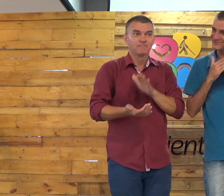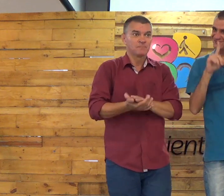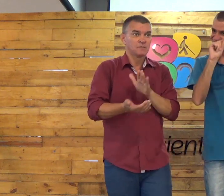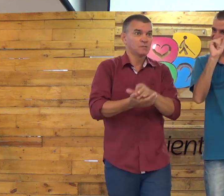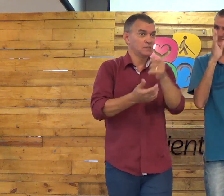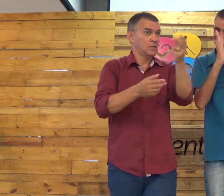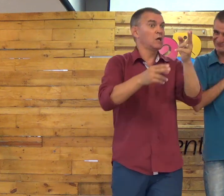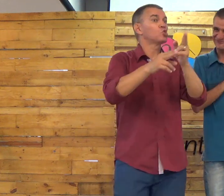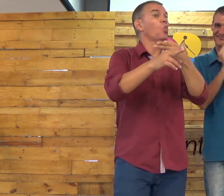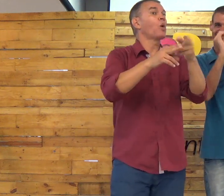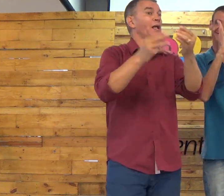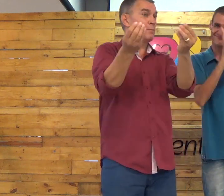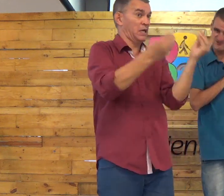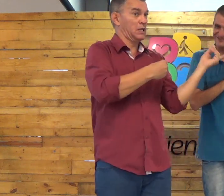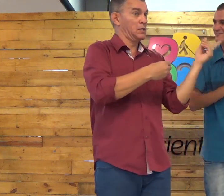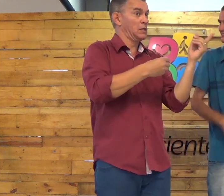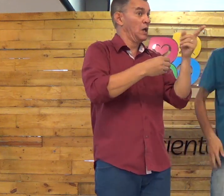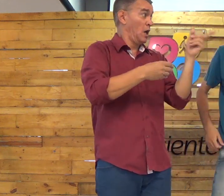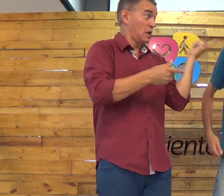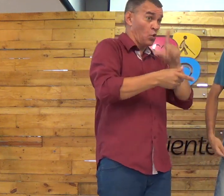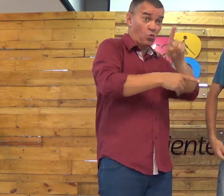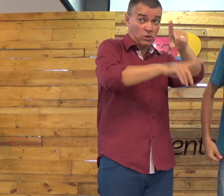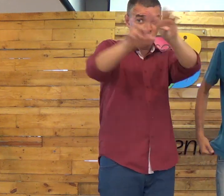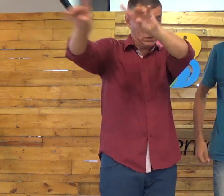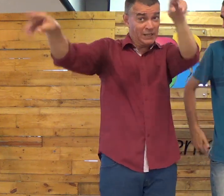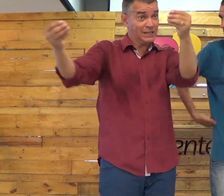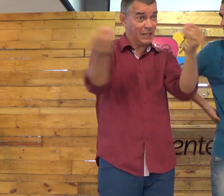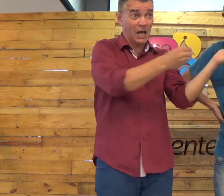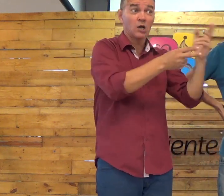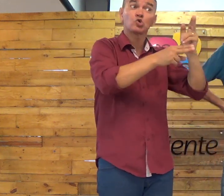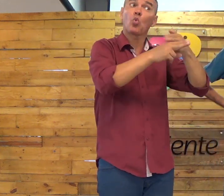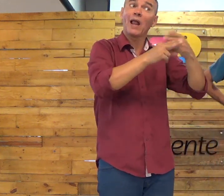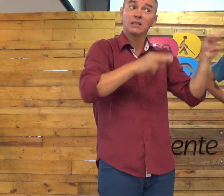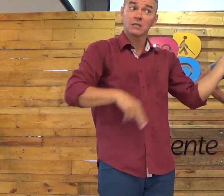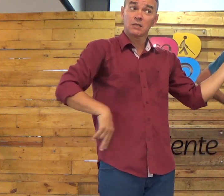Legal, alguém dá um chocolate pra ele? Olha só, hein,